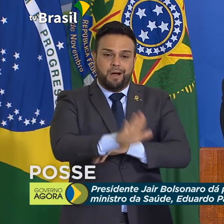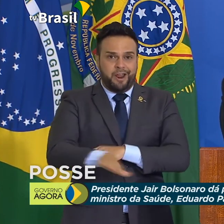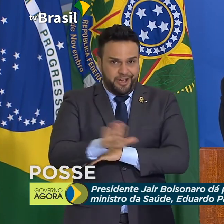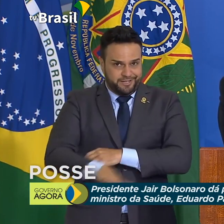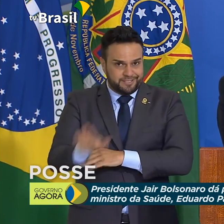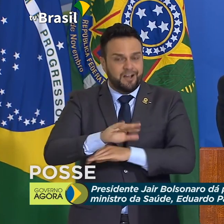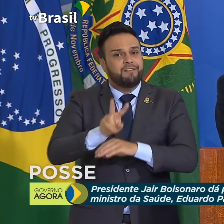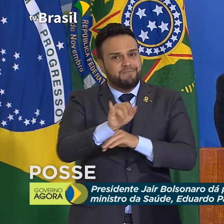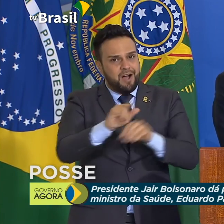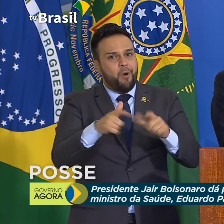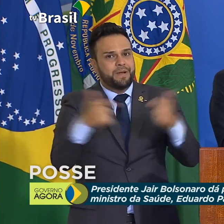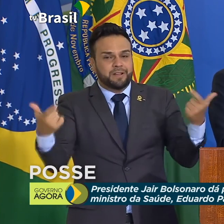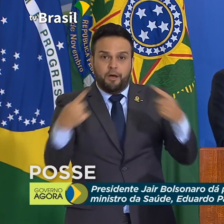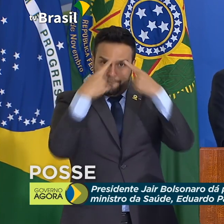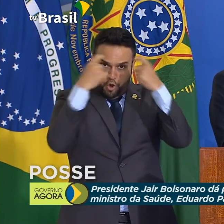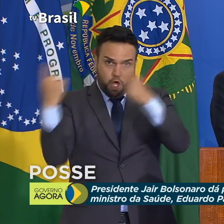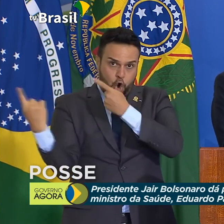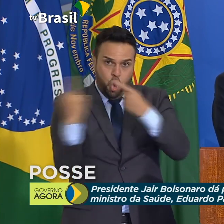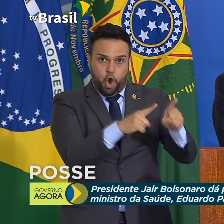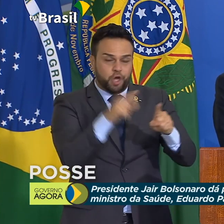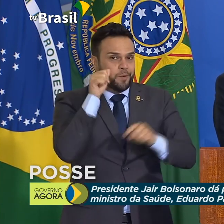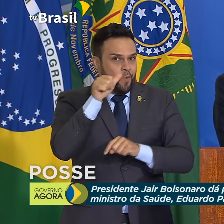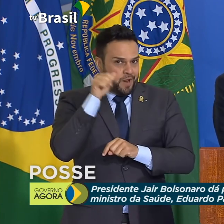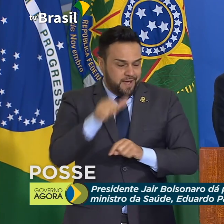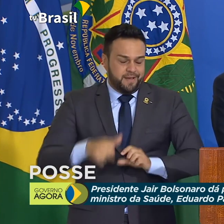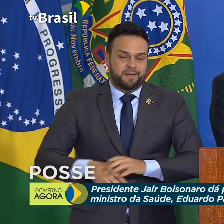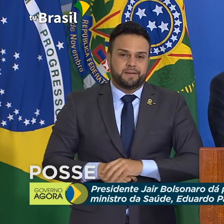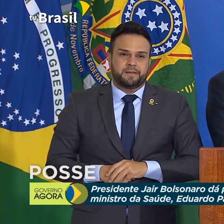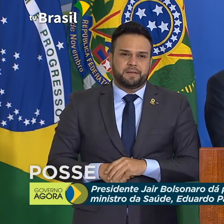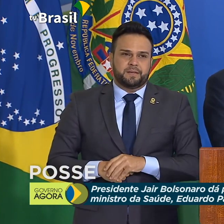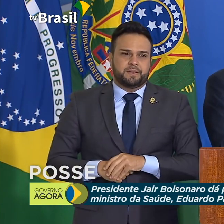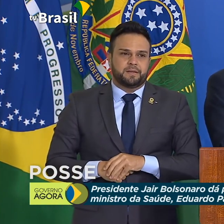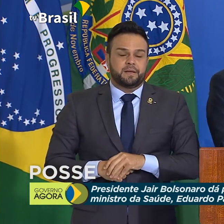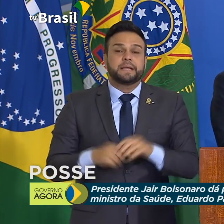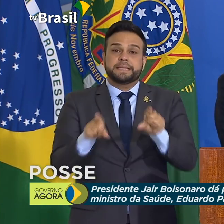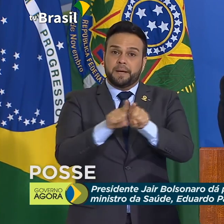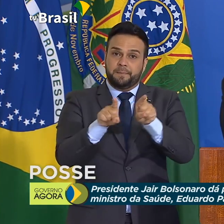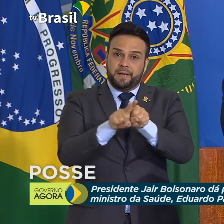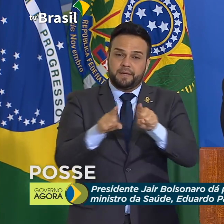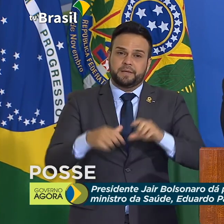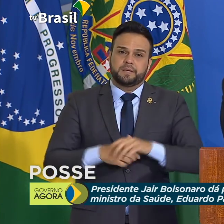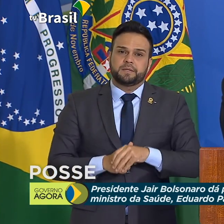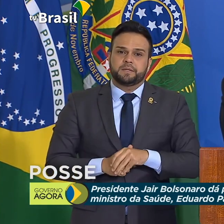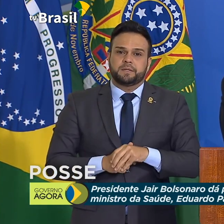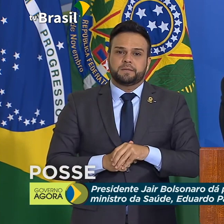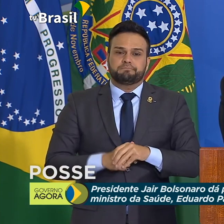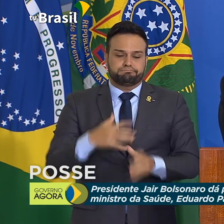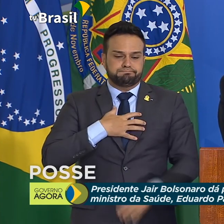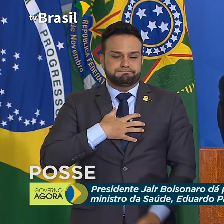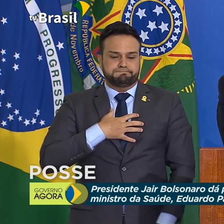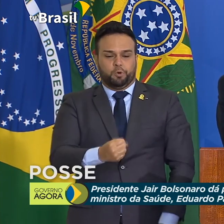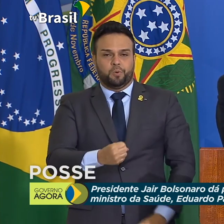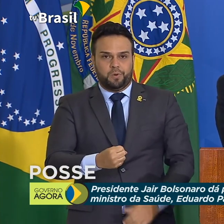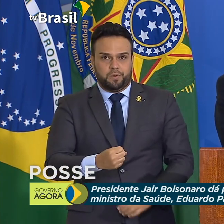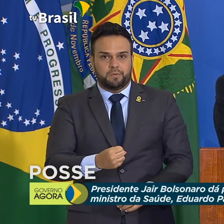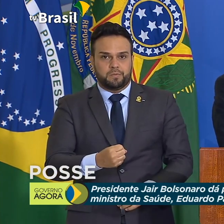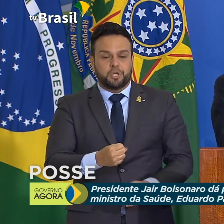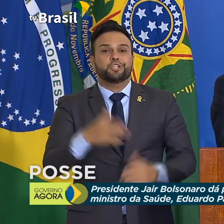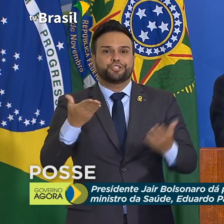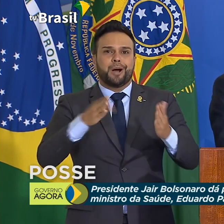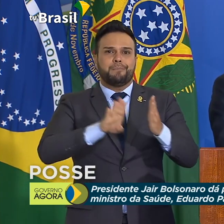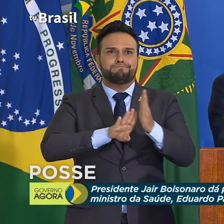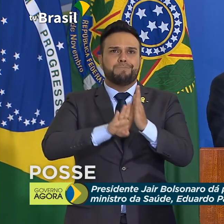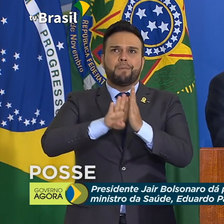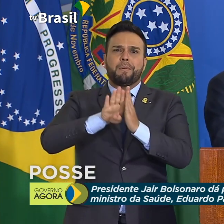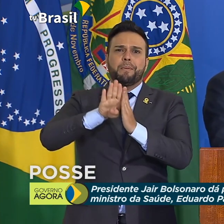violência contra a mulher, também suicídio. Os números já estão